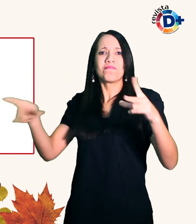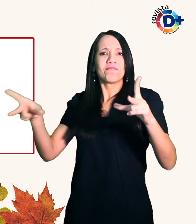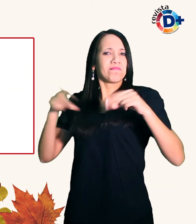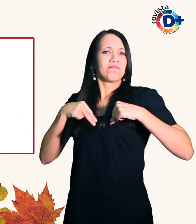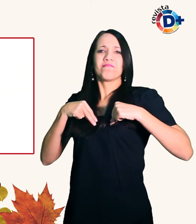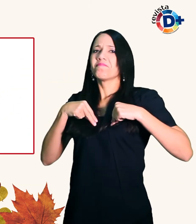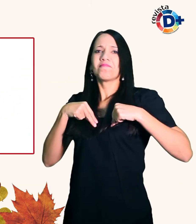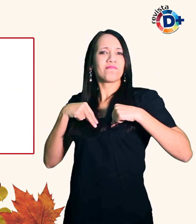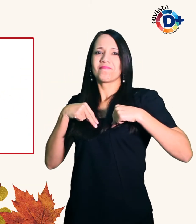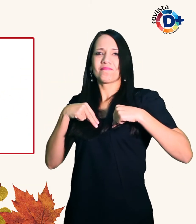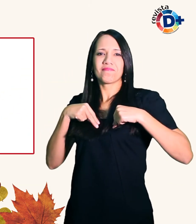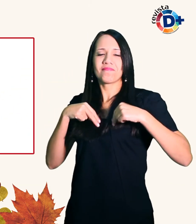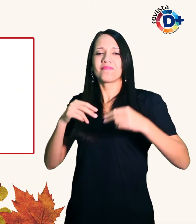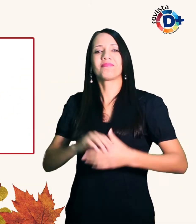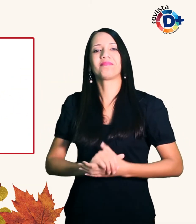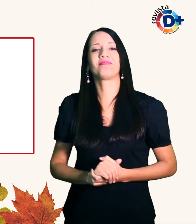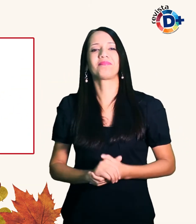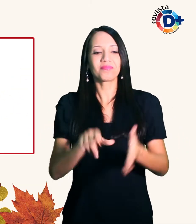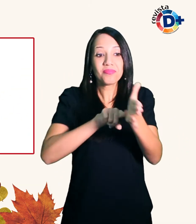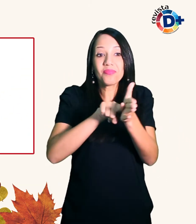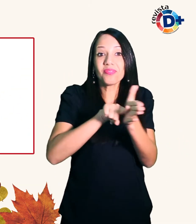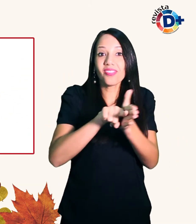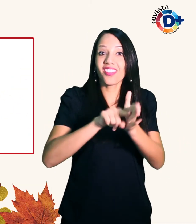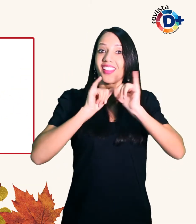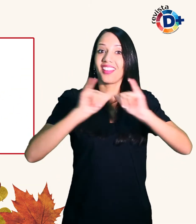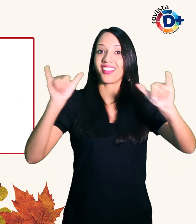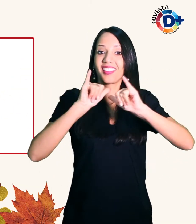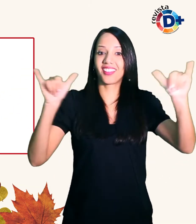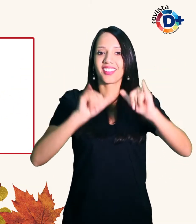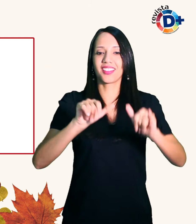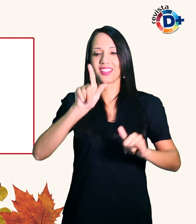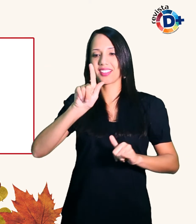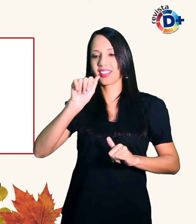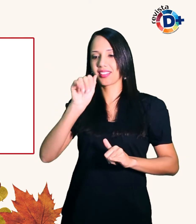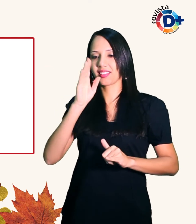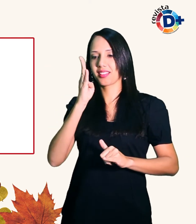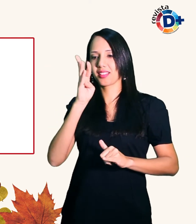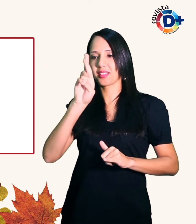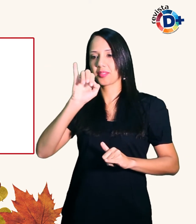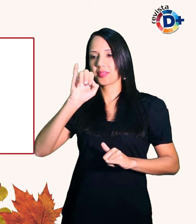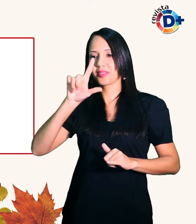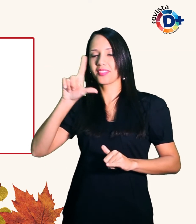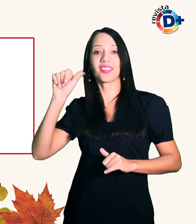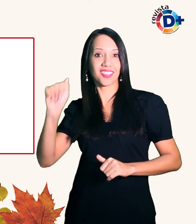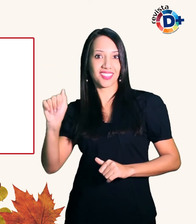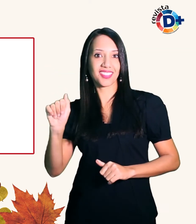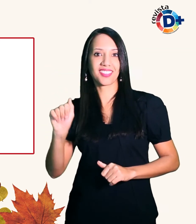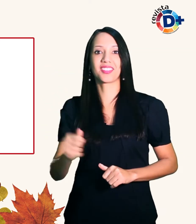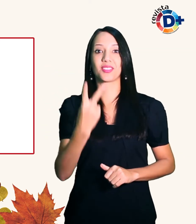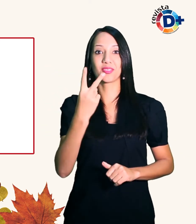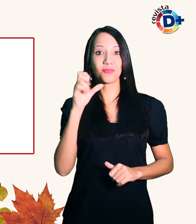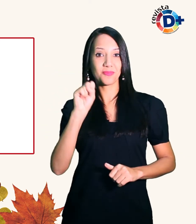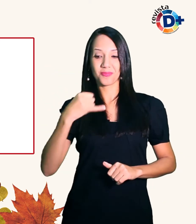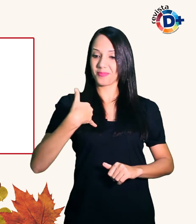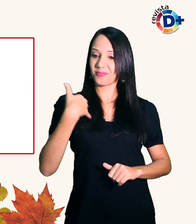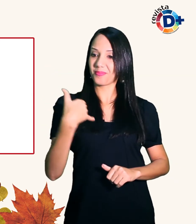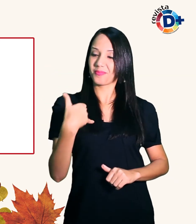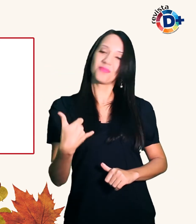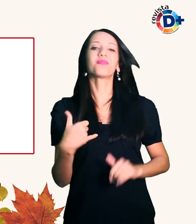A analista de marketing Gabriela Magalhães 28 anos é surda e diz que sempre